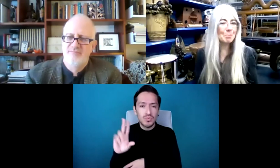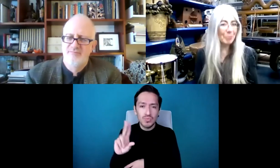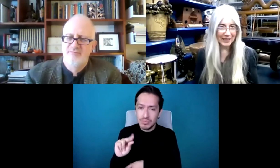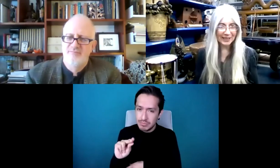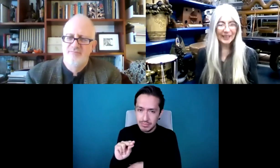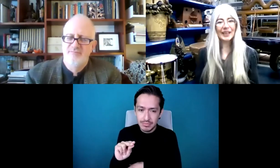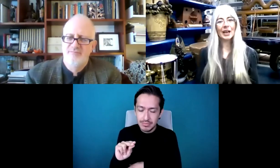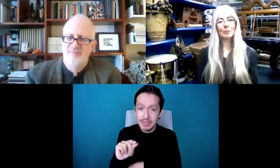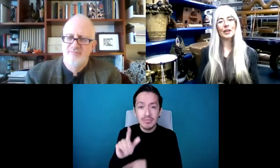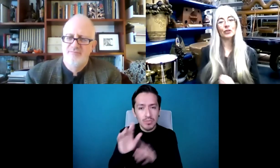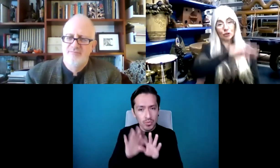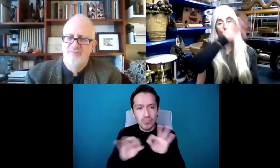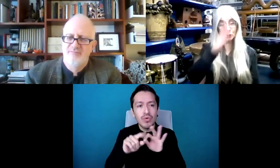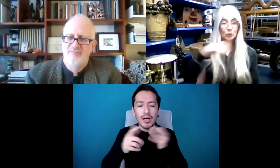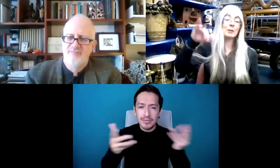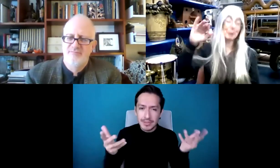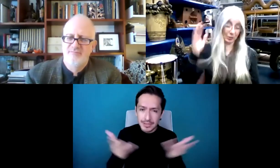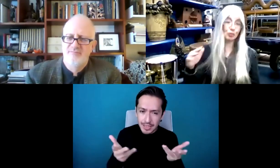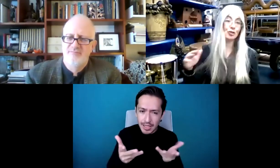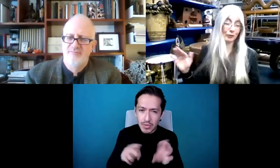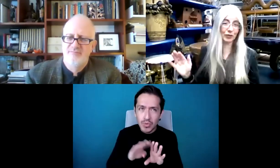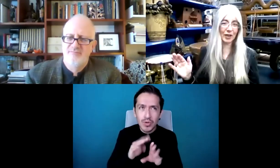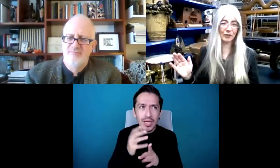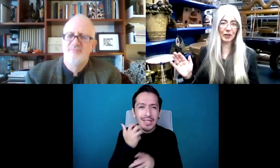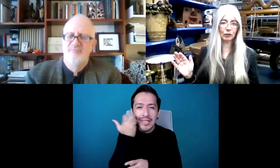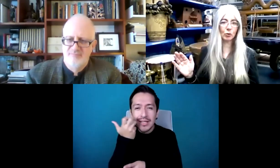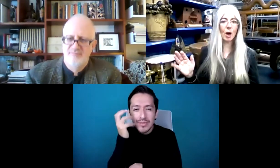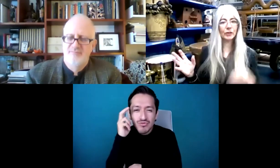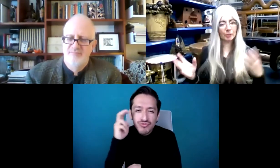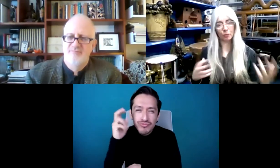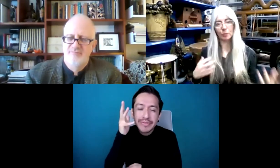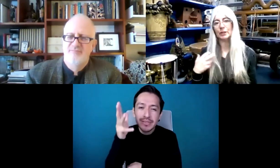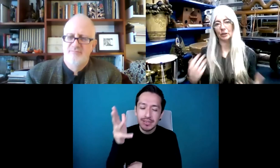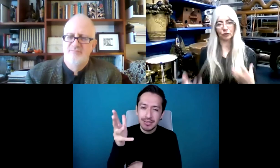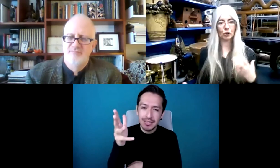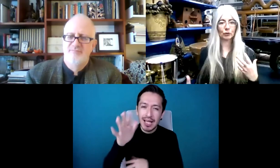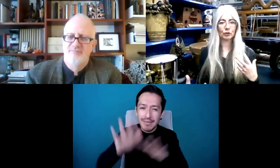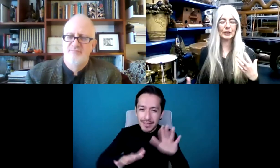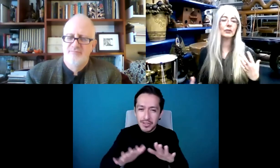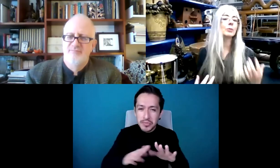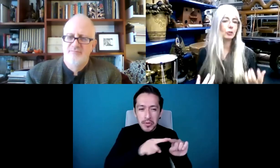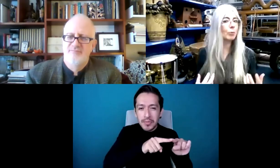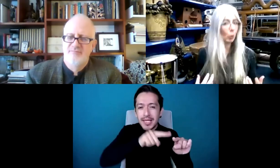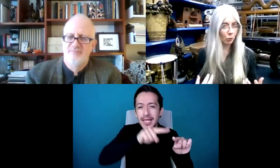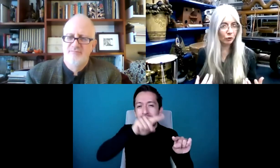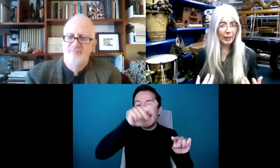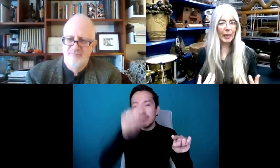y cuáles sean las expectativas, siempre va a haber picos y valles. Entonces,